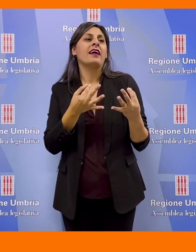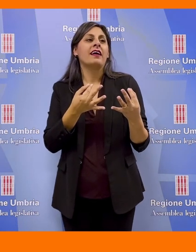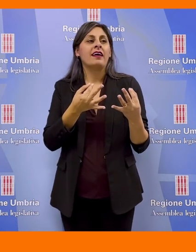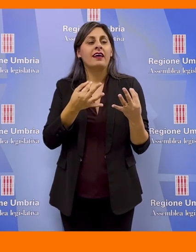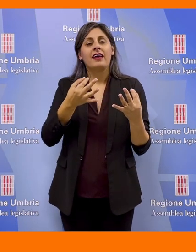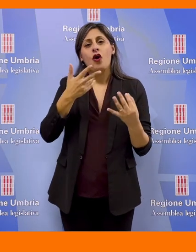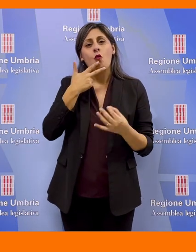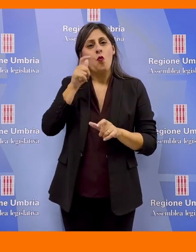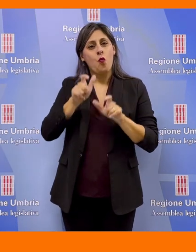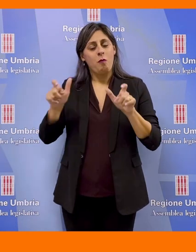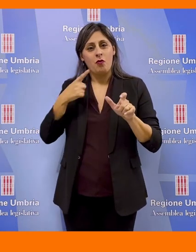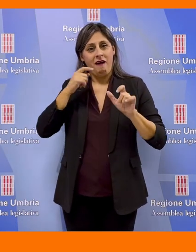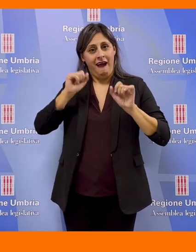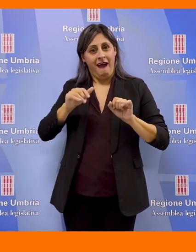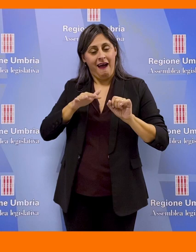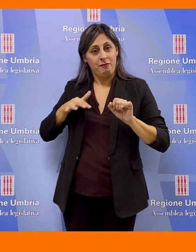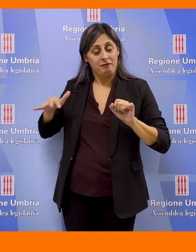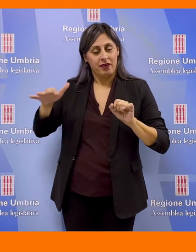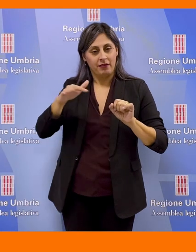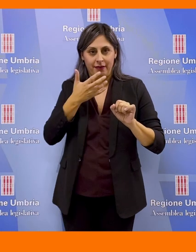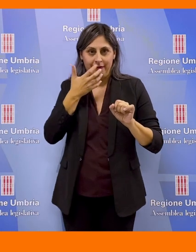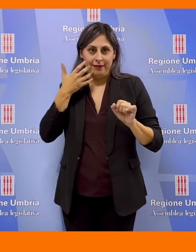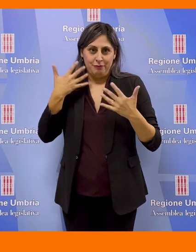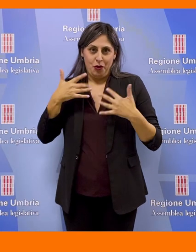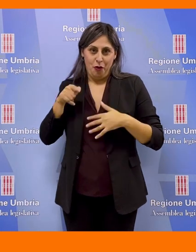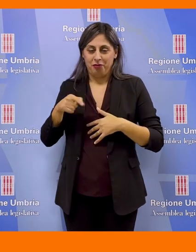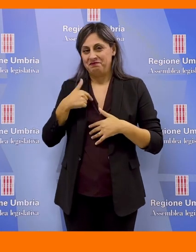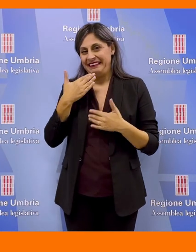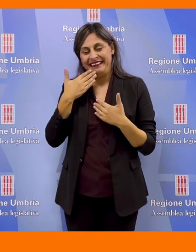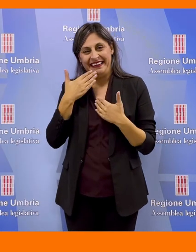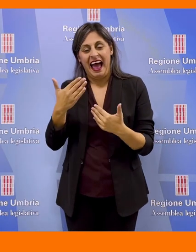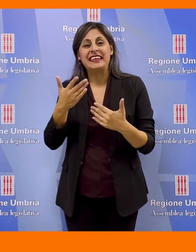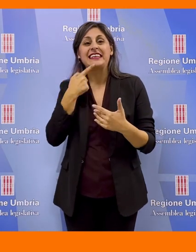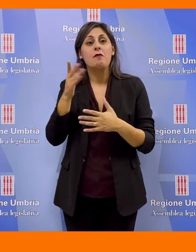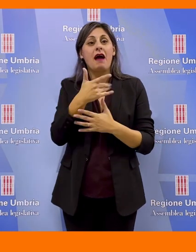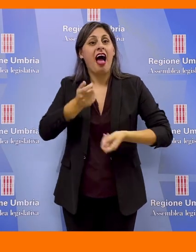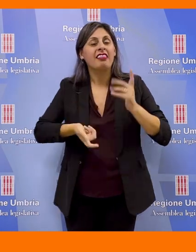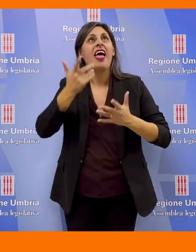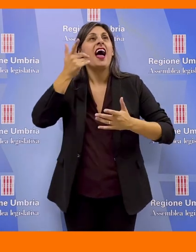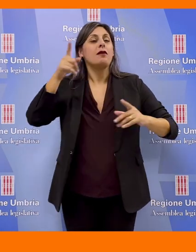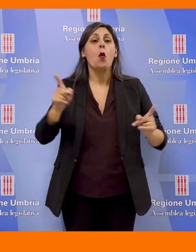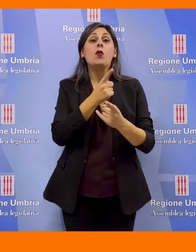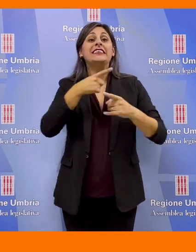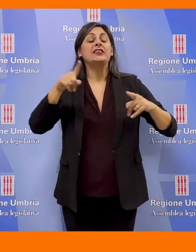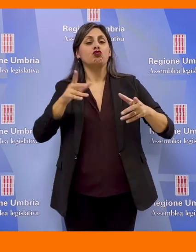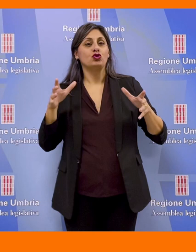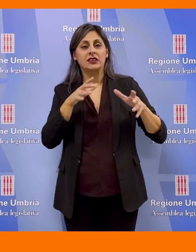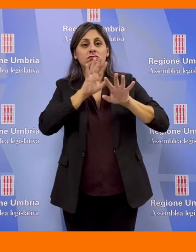della città di Cubbio, una città importantissima e ringrazio gli sbandieratori e i musici della città di Cubbio,